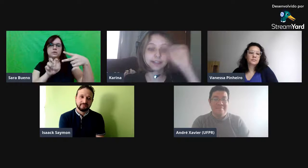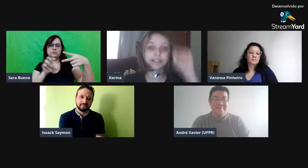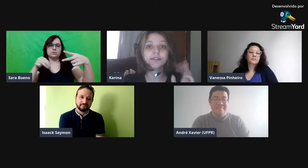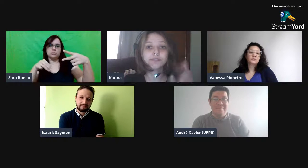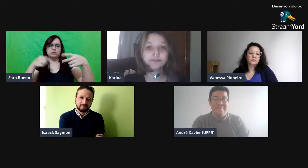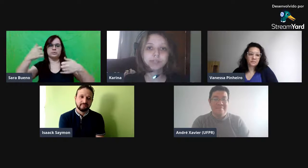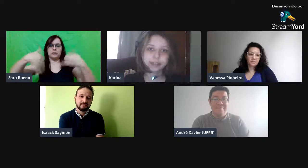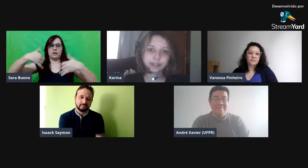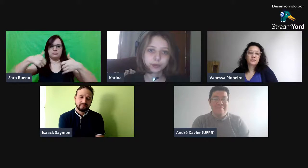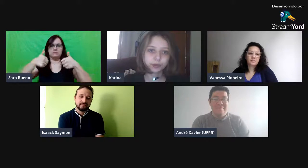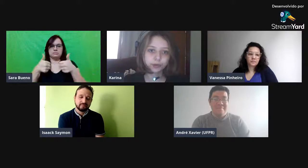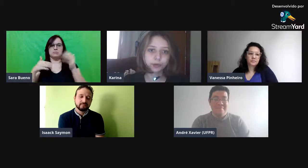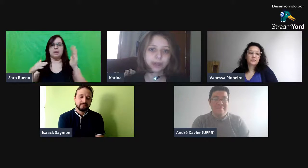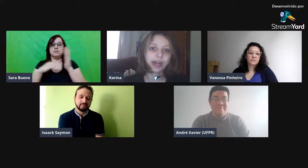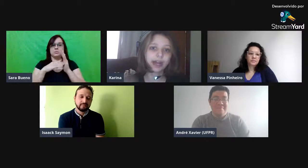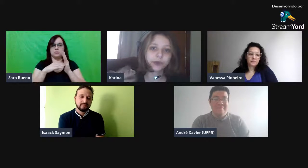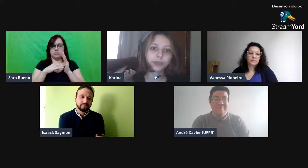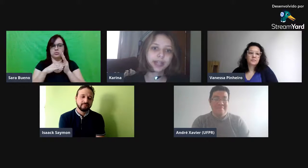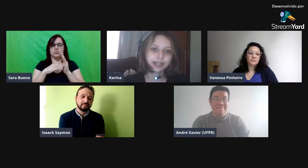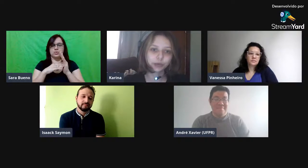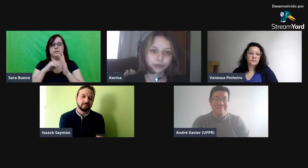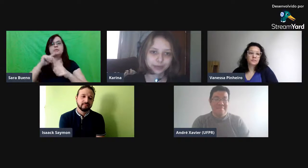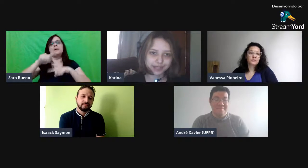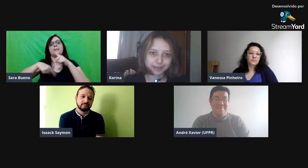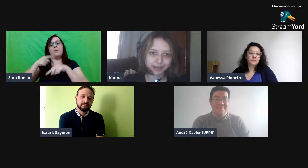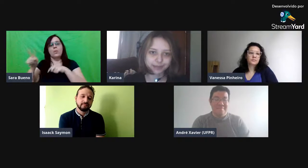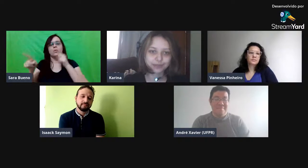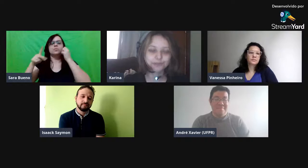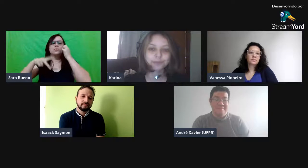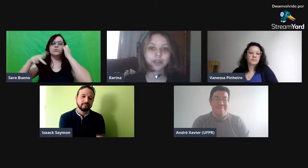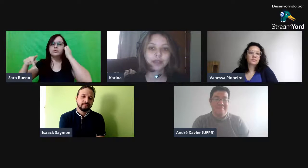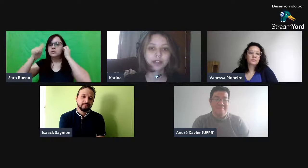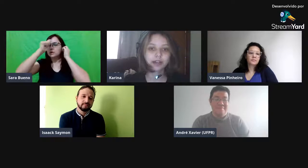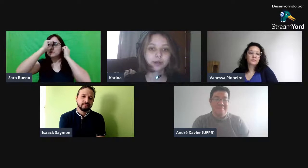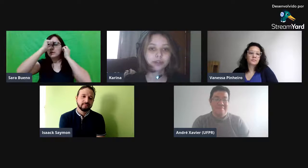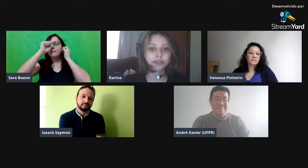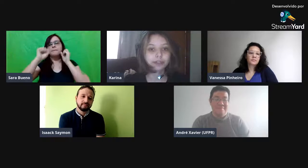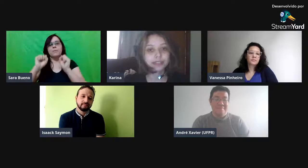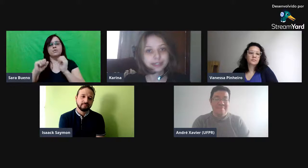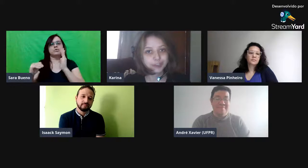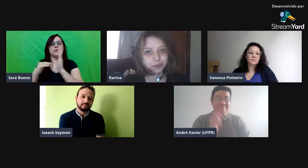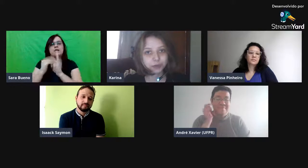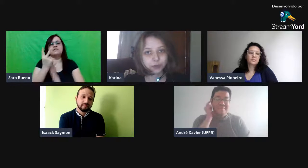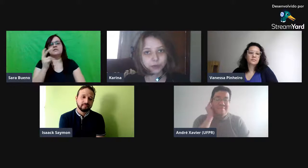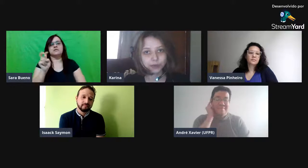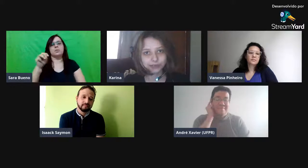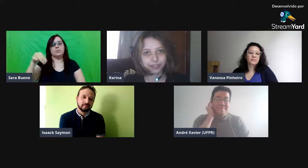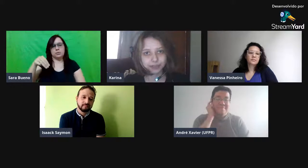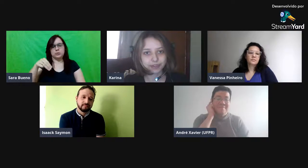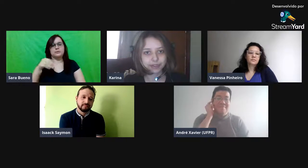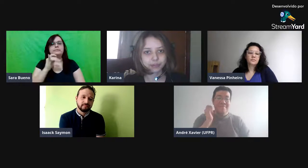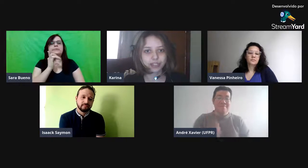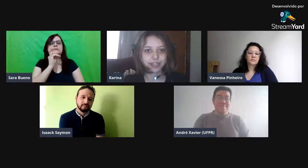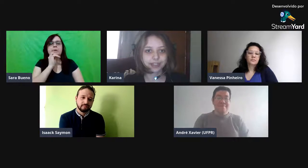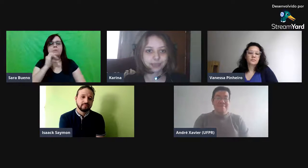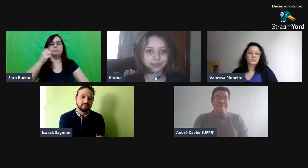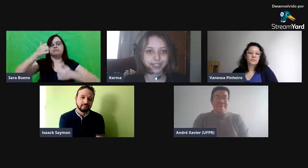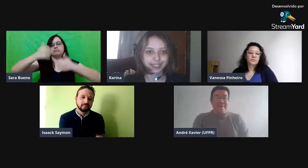ter 25 minutos para arguir cada um dos trabalhos. Quando faltar cinco minutos para o fim da apresentação de cada um deles,